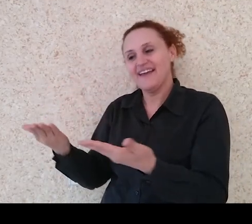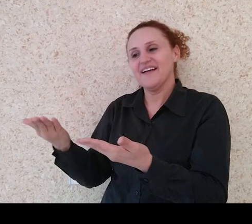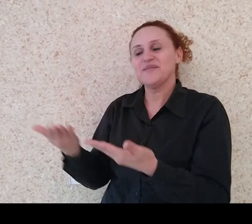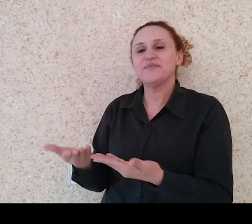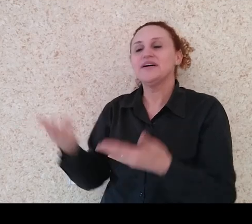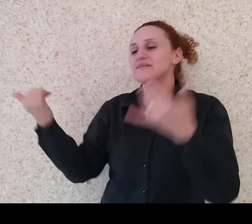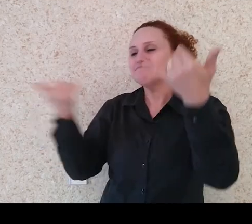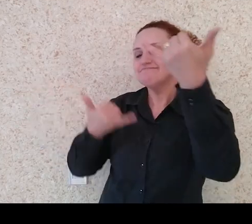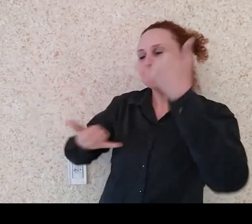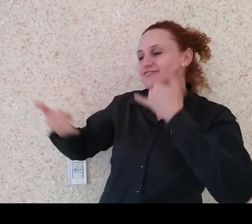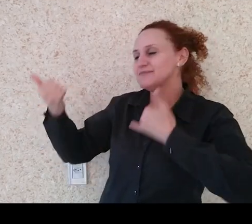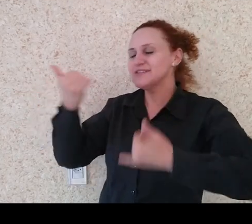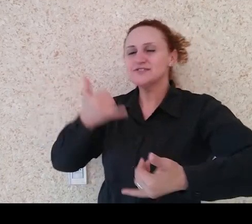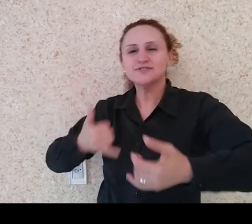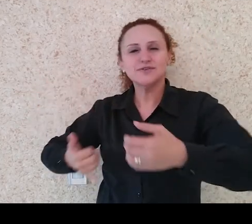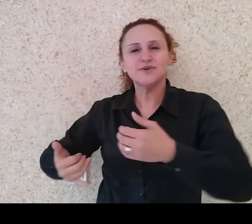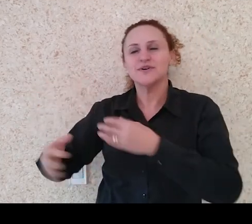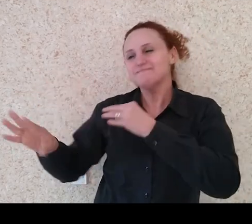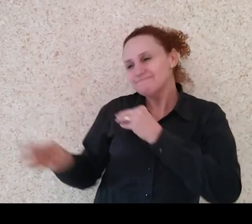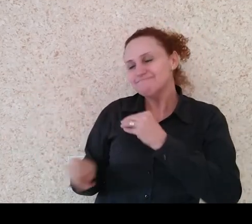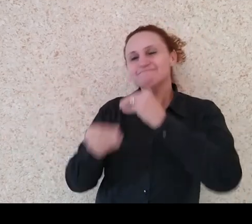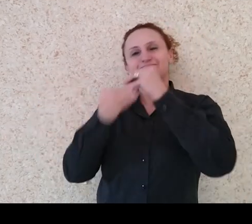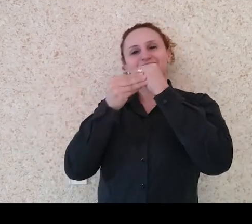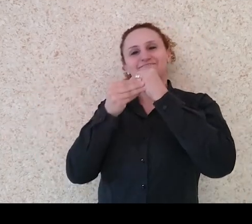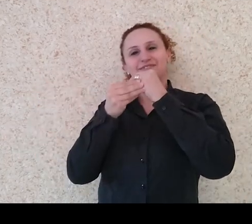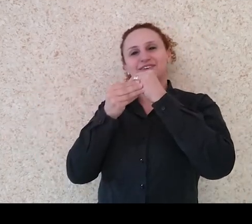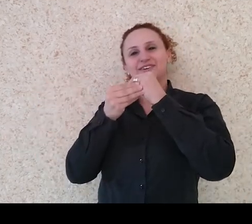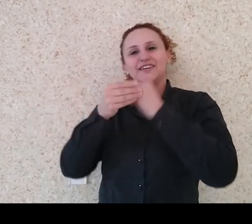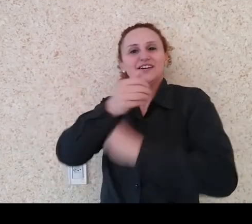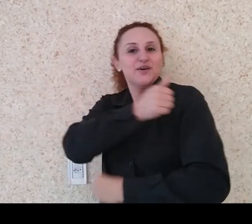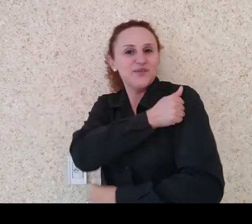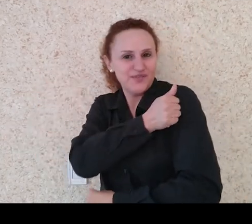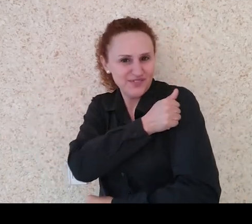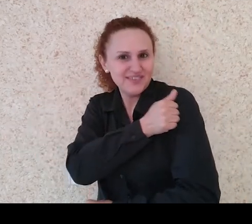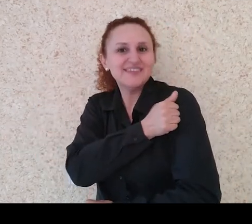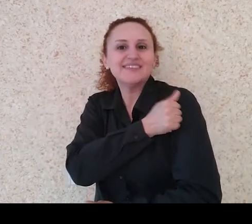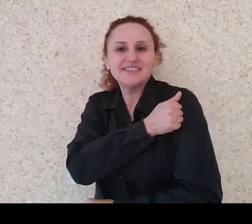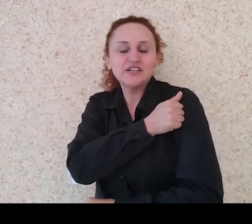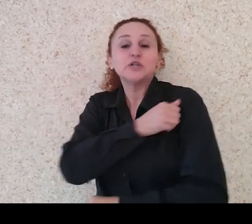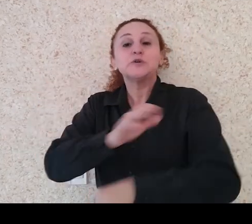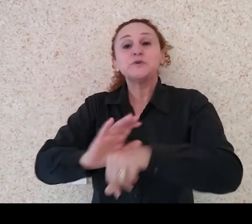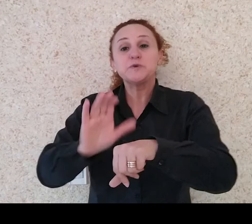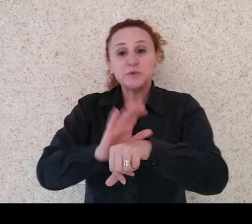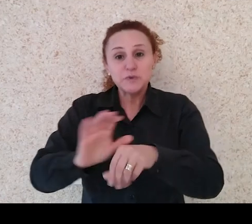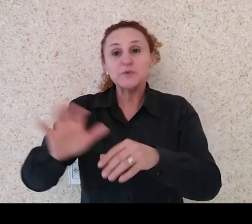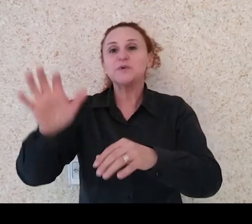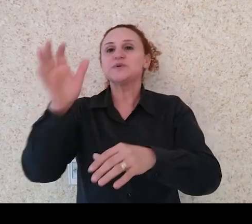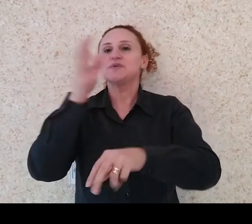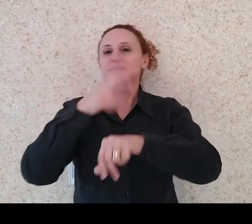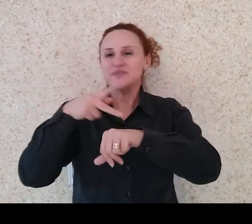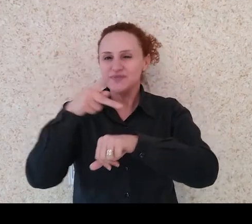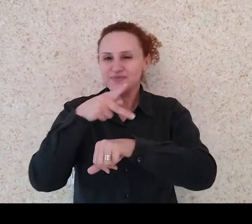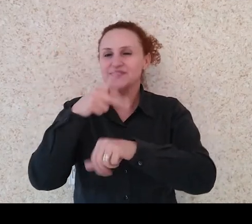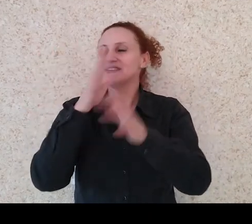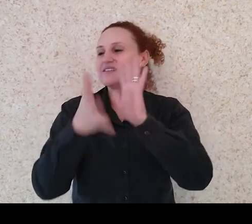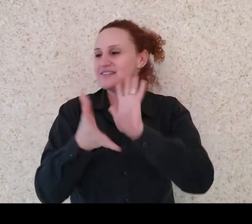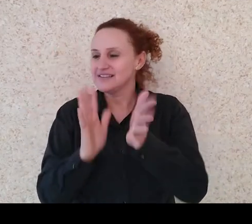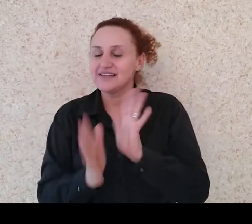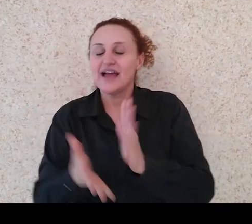contribuir muito com os nossos alunos, aqui, no curso de especialização em Libras. Muito obrigada